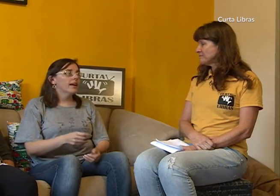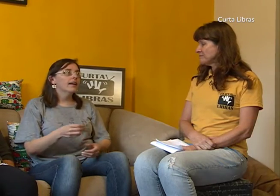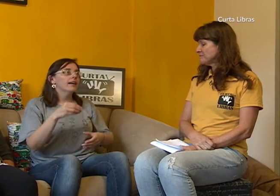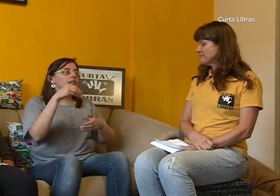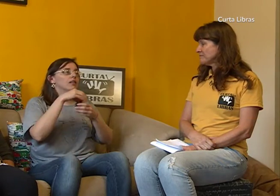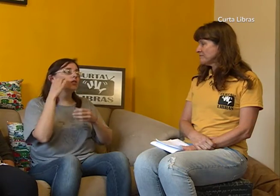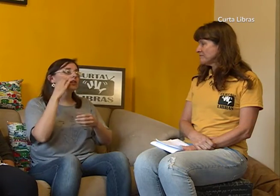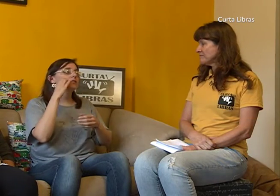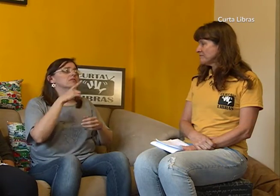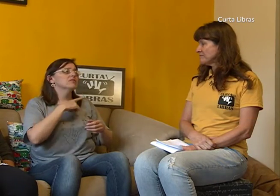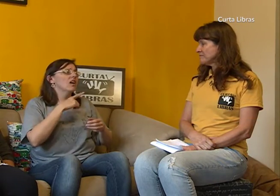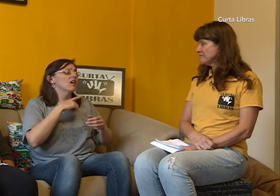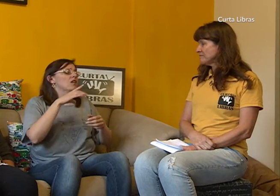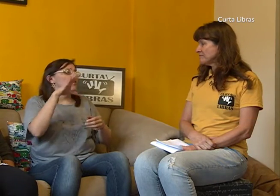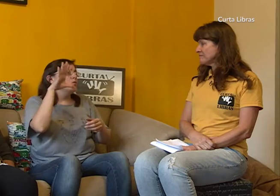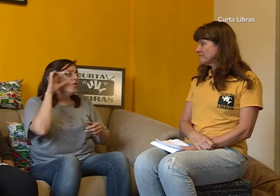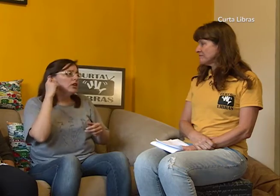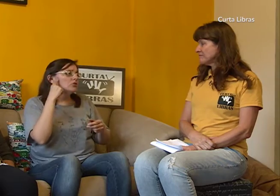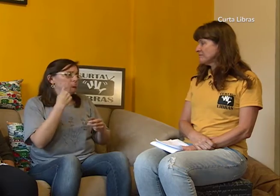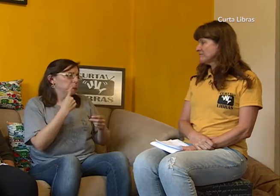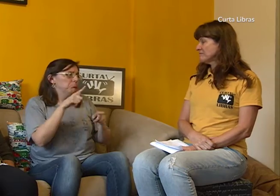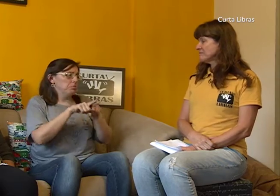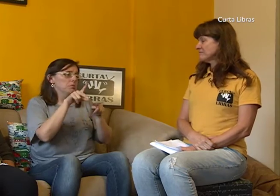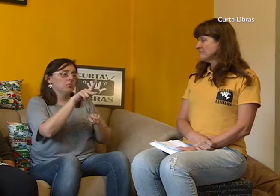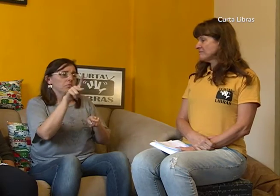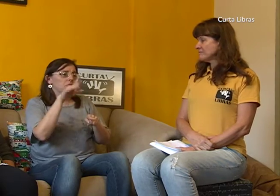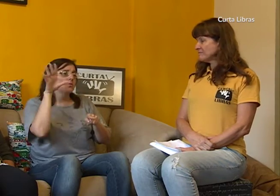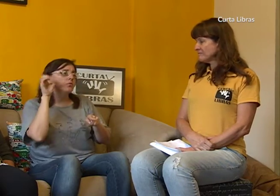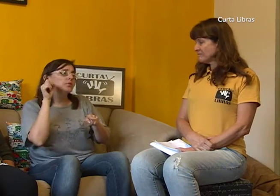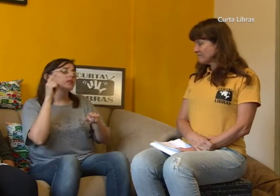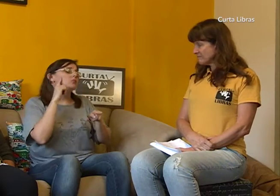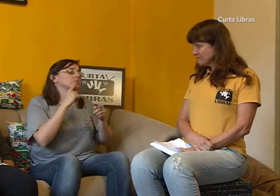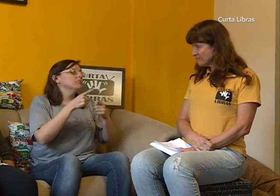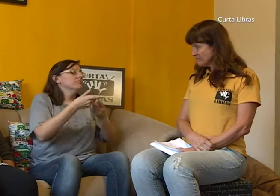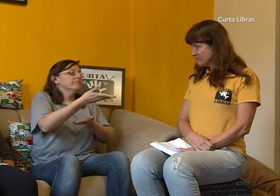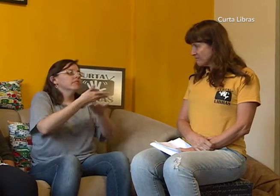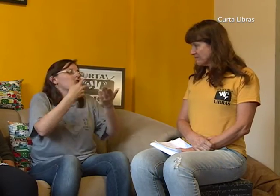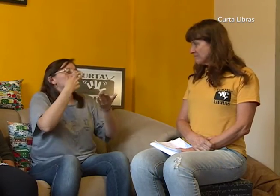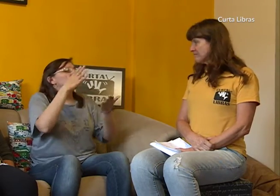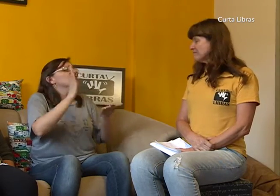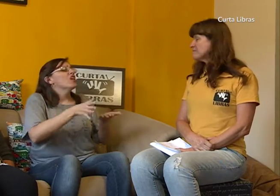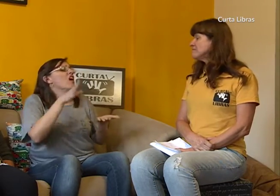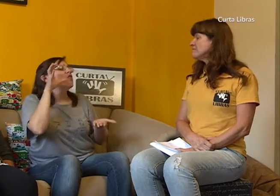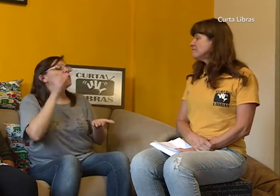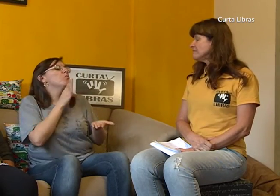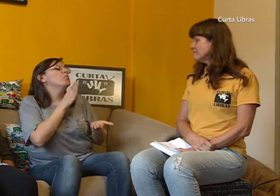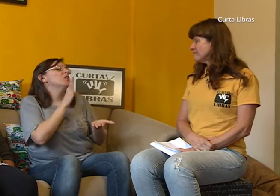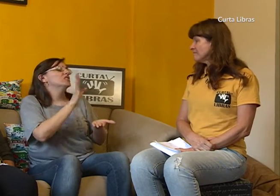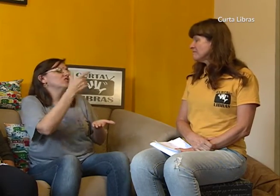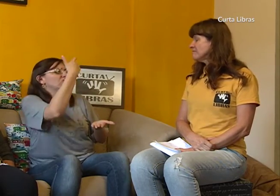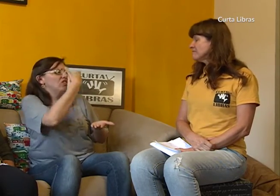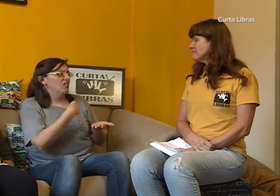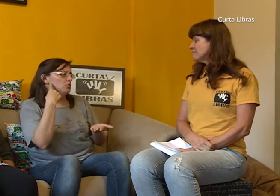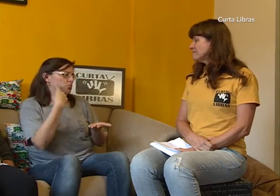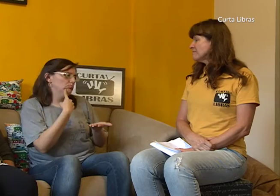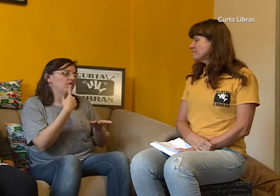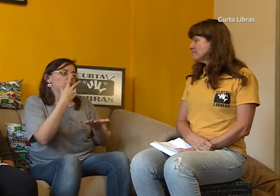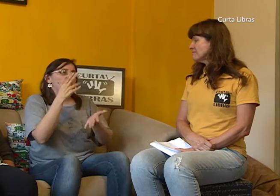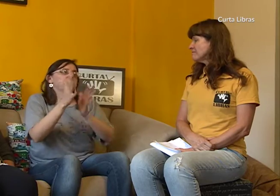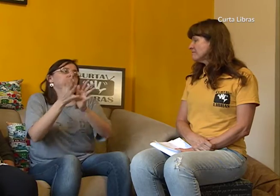Reinaldo Coser, tem professores ouvintes e também tem professores surdos. a interação se dá de forma natural. Porque os ouvintes já conhecem a cultura e a identidade das